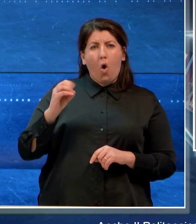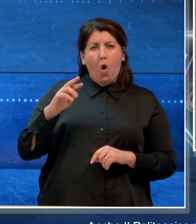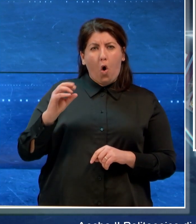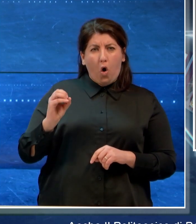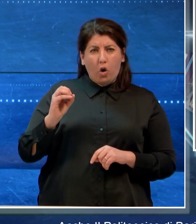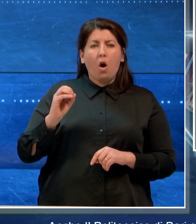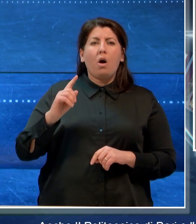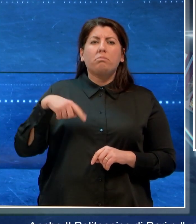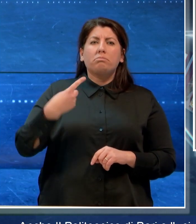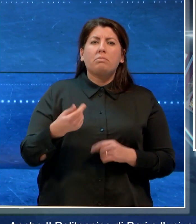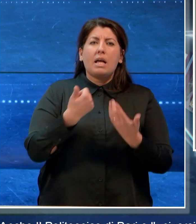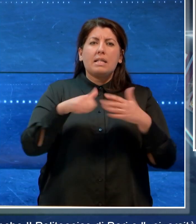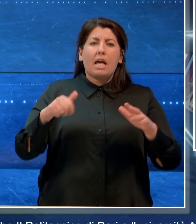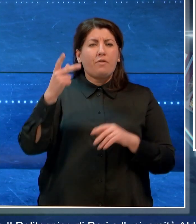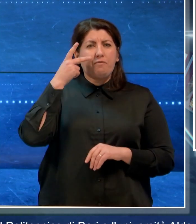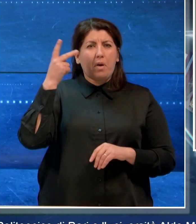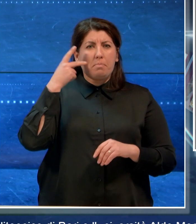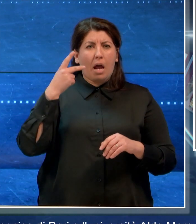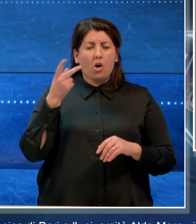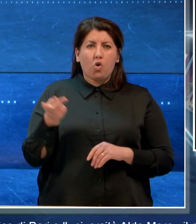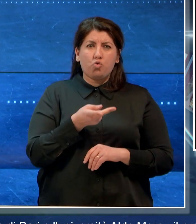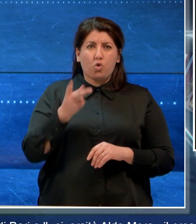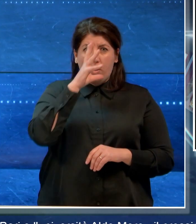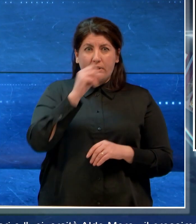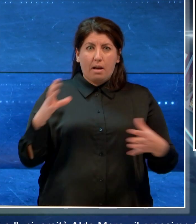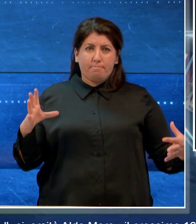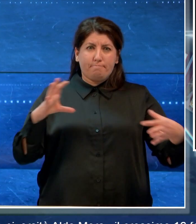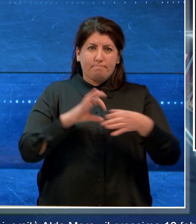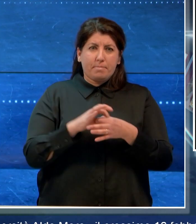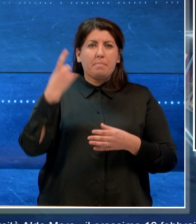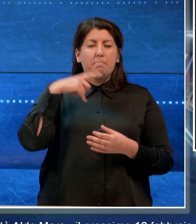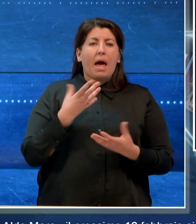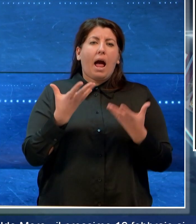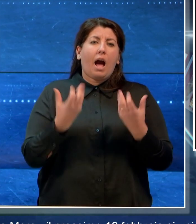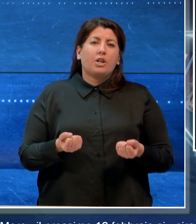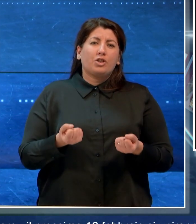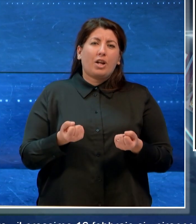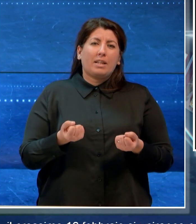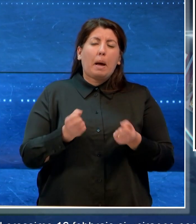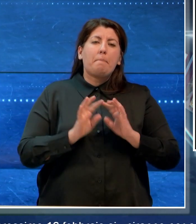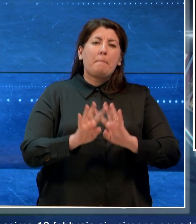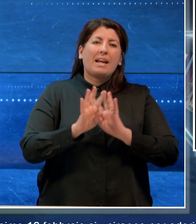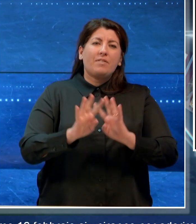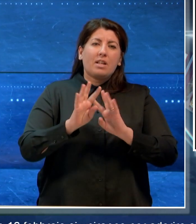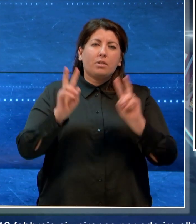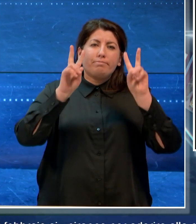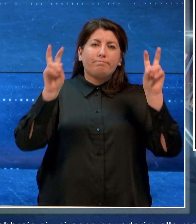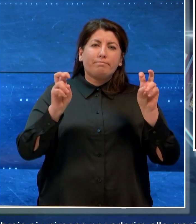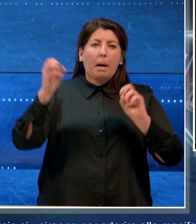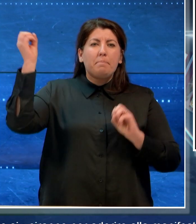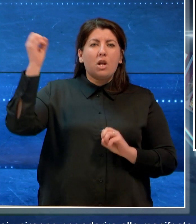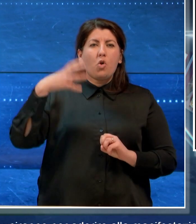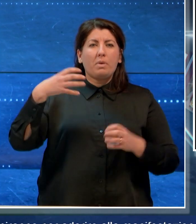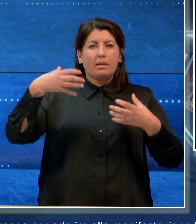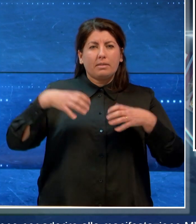si uniranno per aderire alla manifestazione Mi Illumino di meno, promossa da